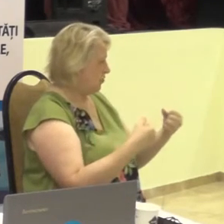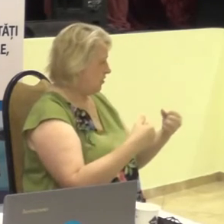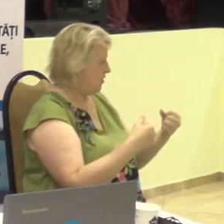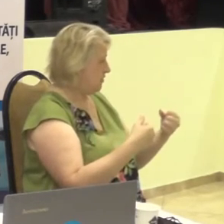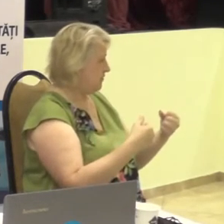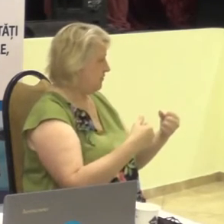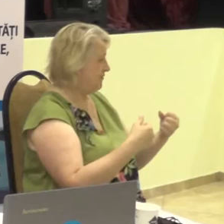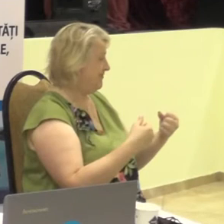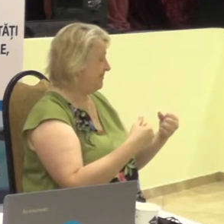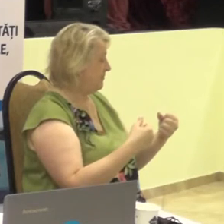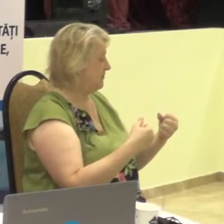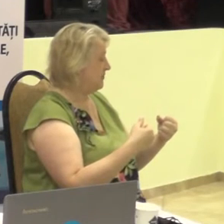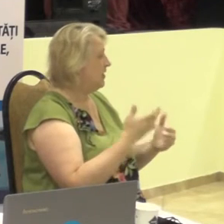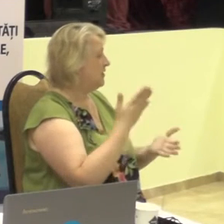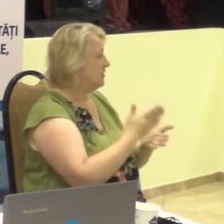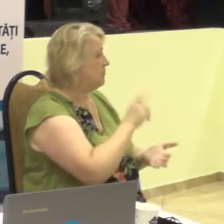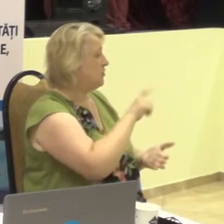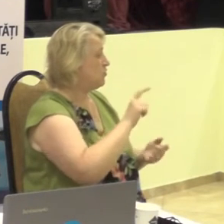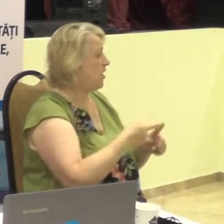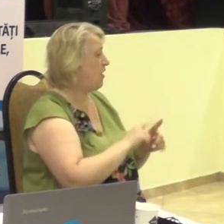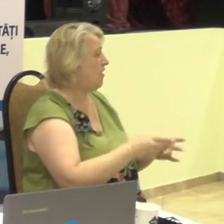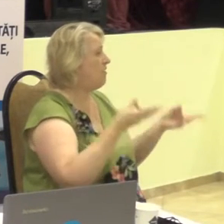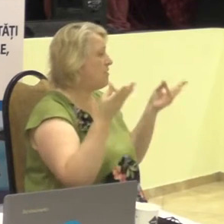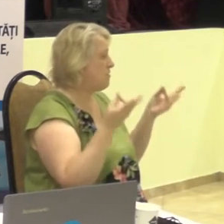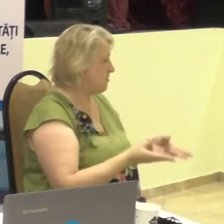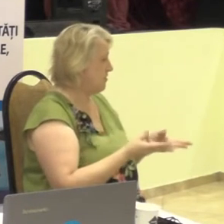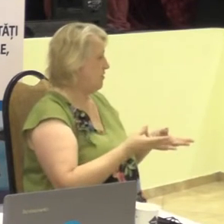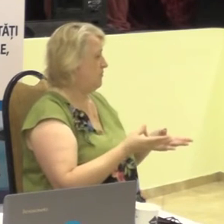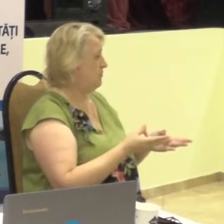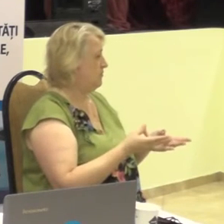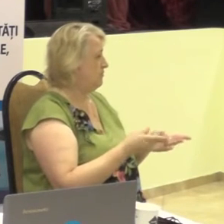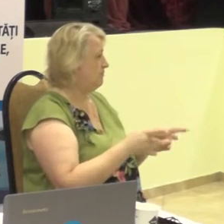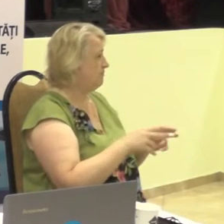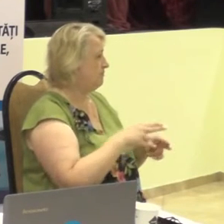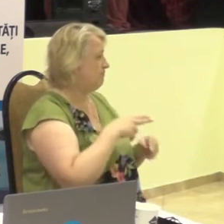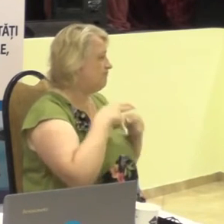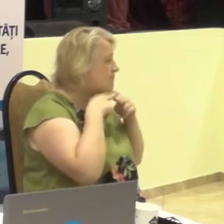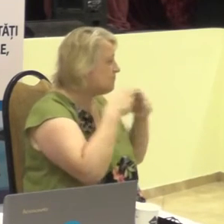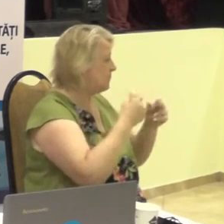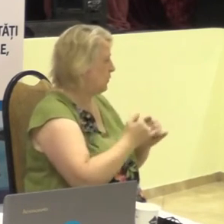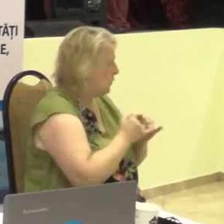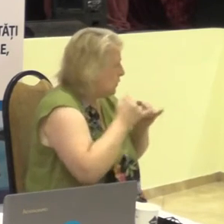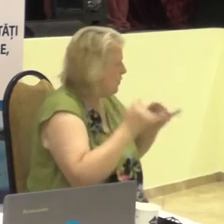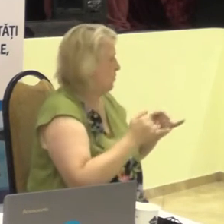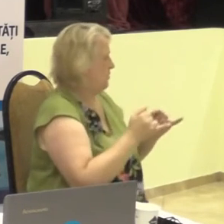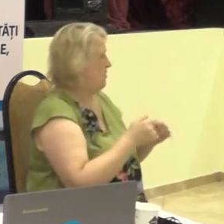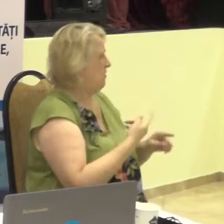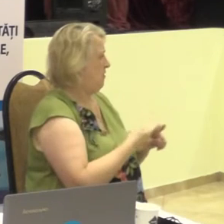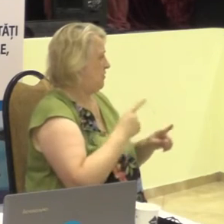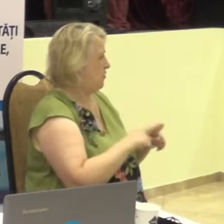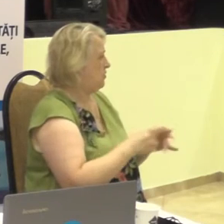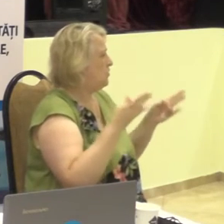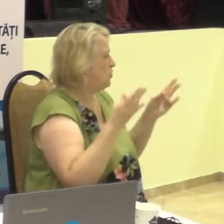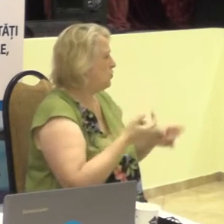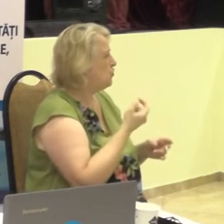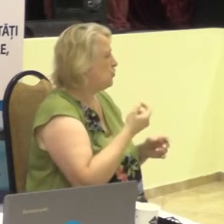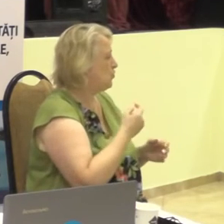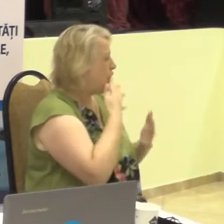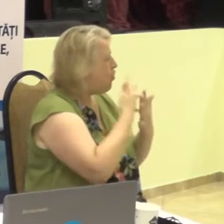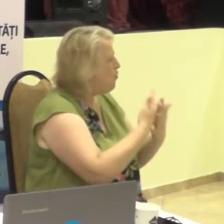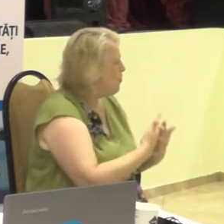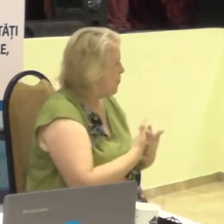sunt și persoane care au nevoie de o atenție în plus, au nevoie de o puțină